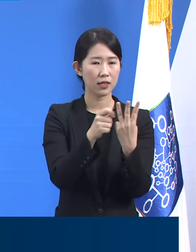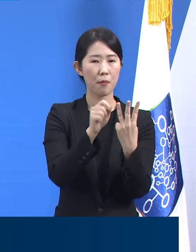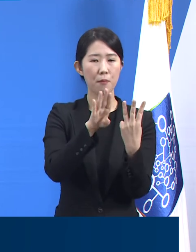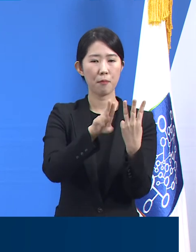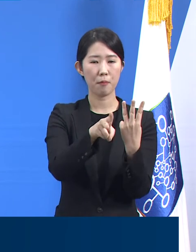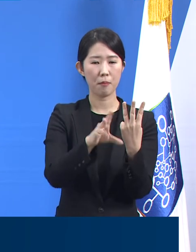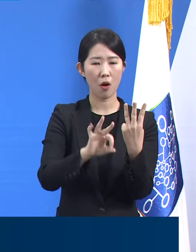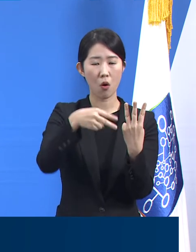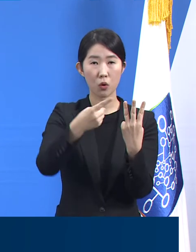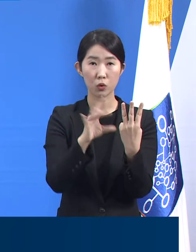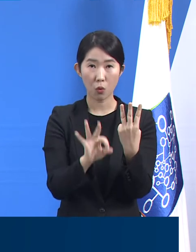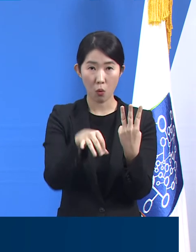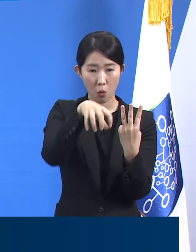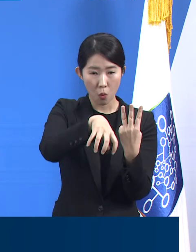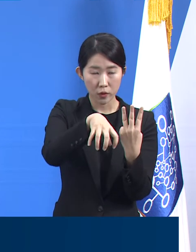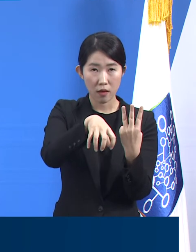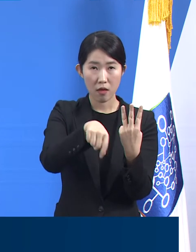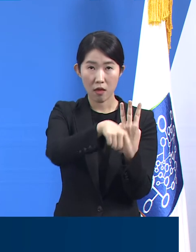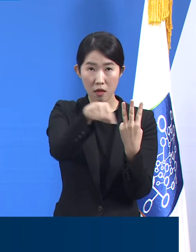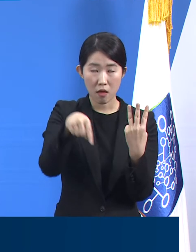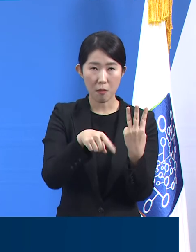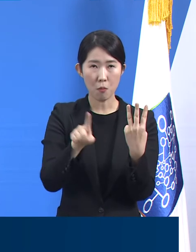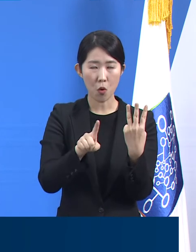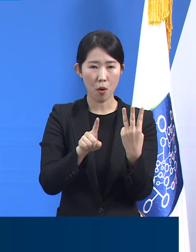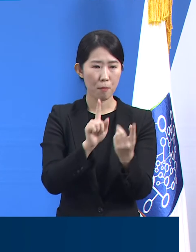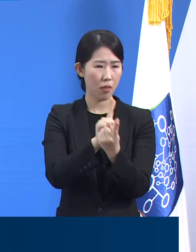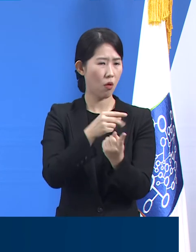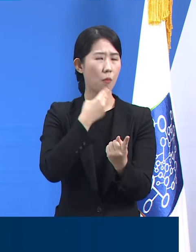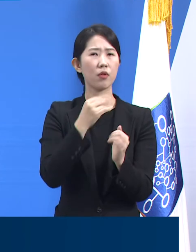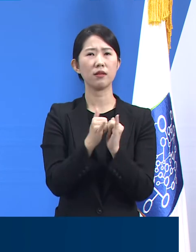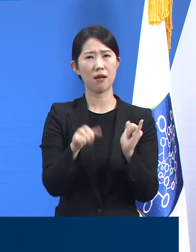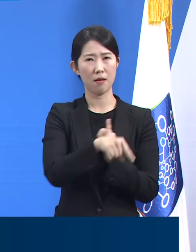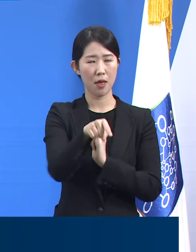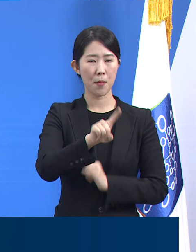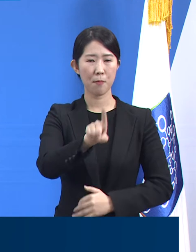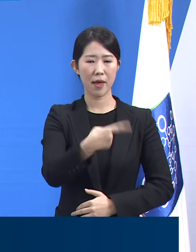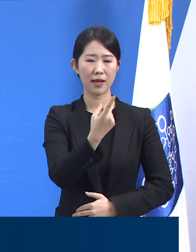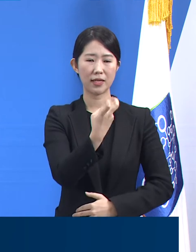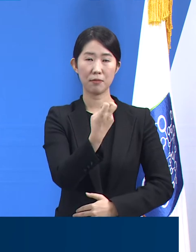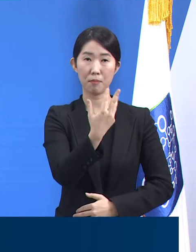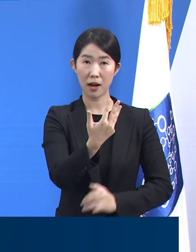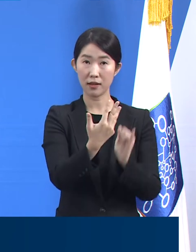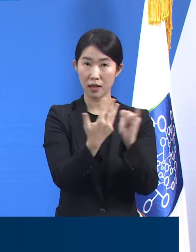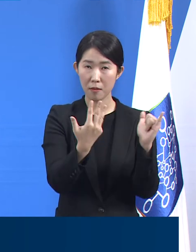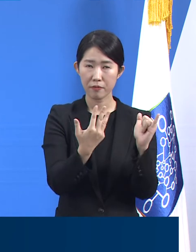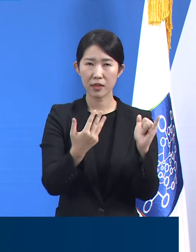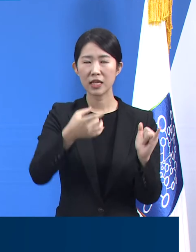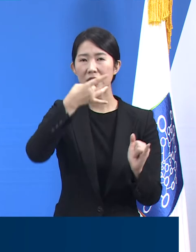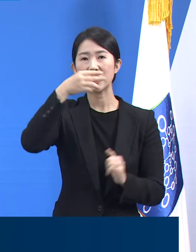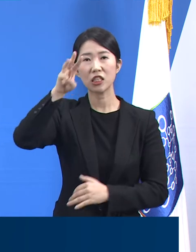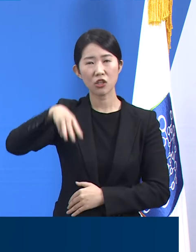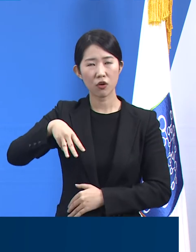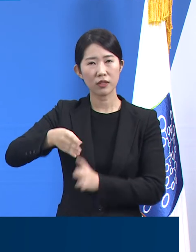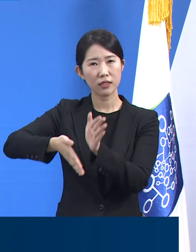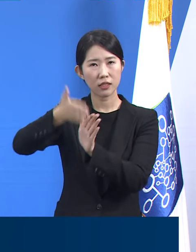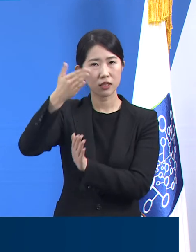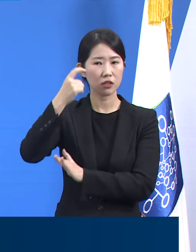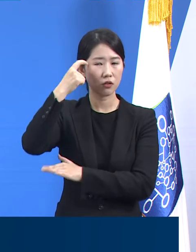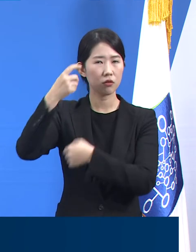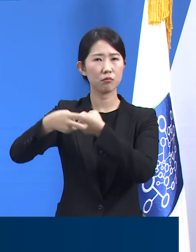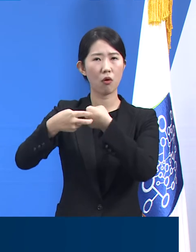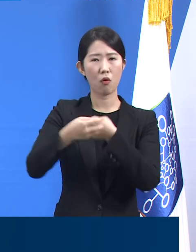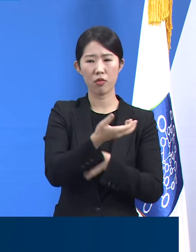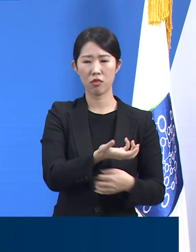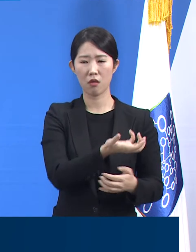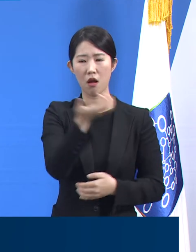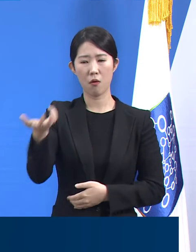코트되어 있던 비접촉자 128명 모두 경기도 이천시 소재 정신과병원으로 전원 조치되었습니다.